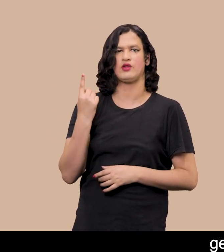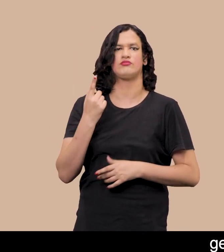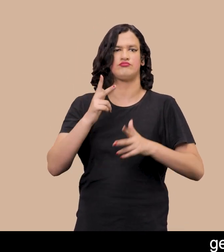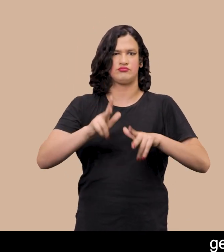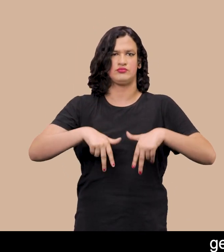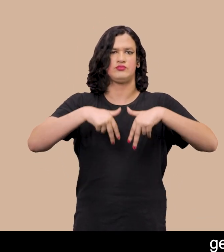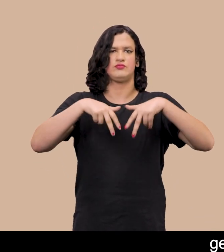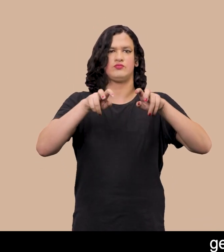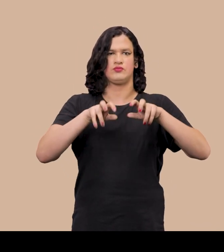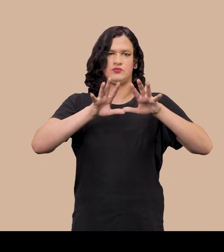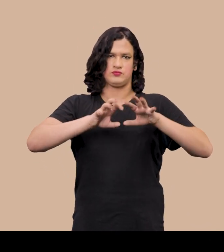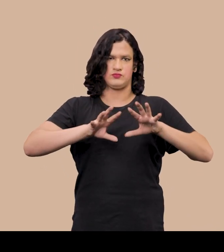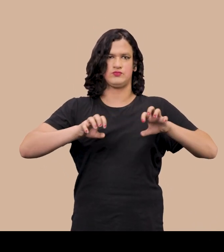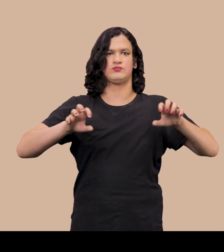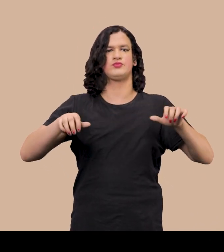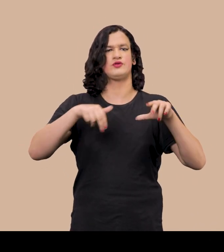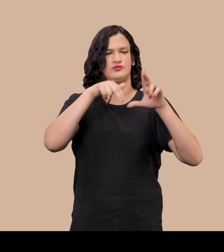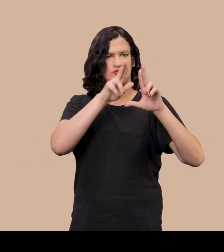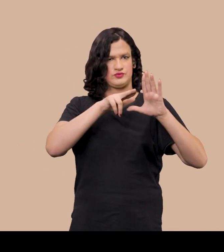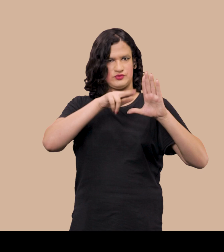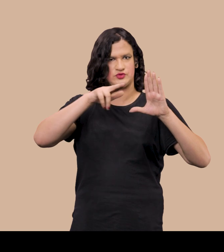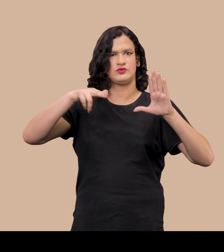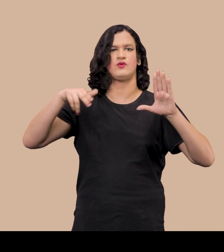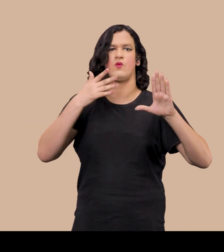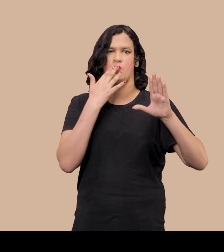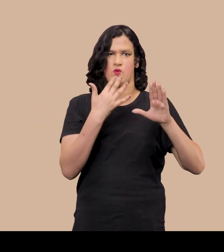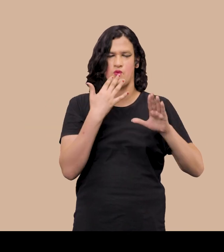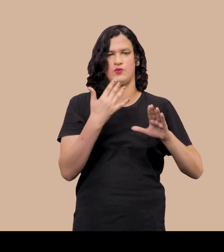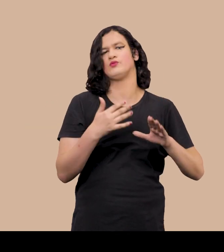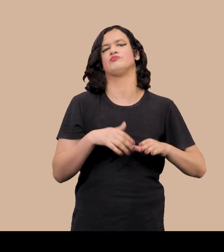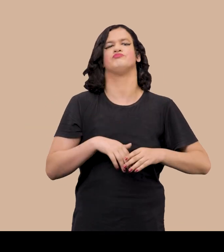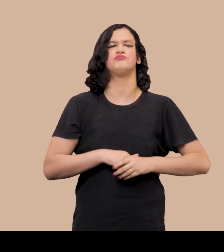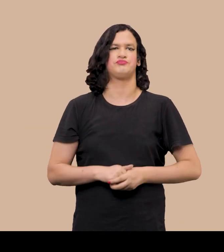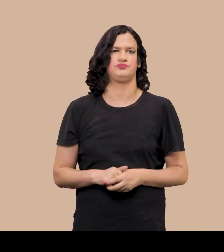sofá geometrizado, pintado, com cores chapadas